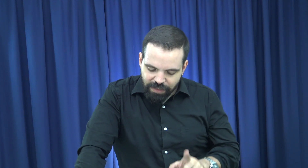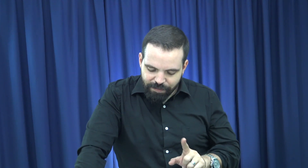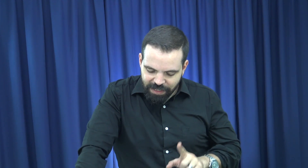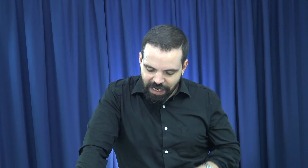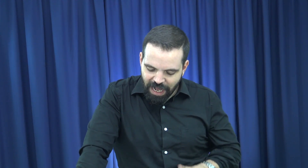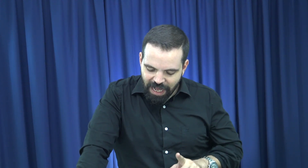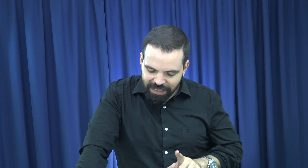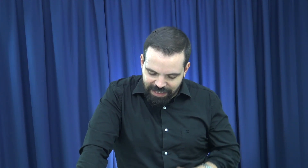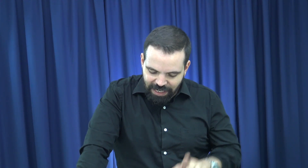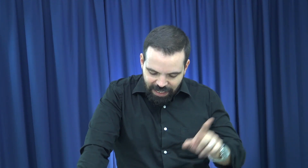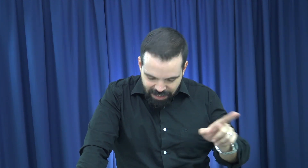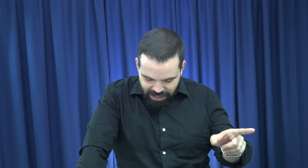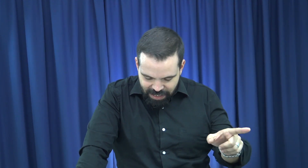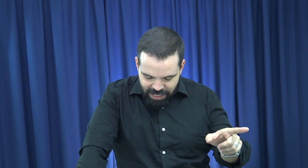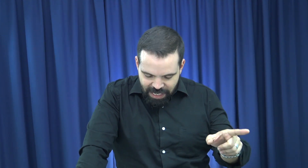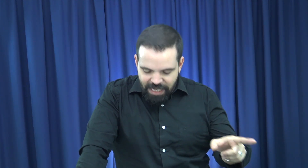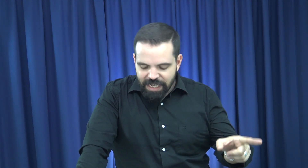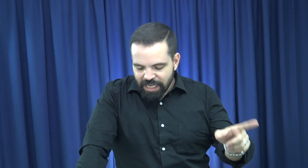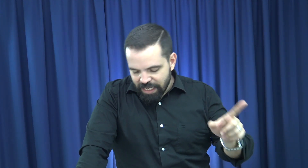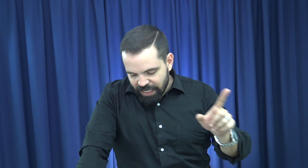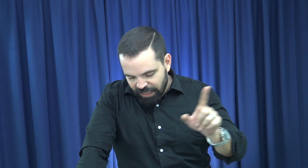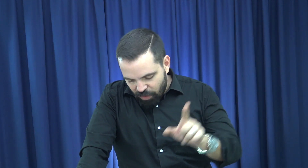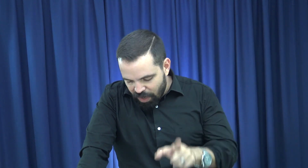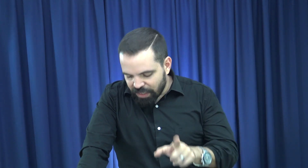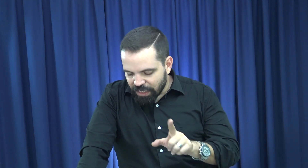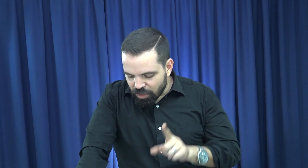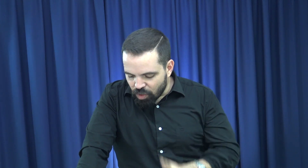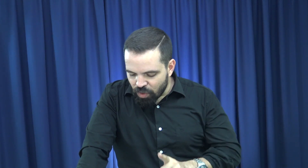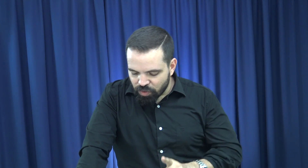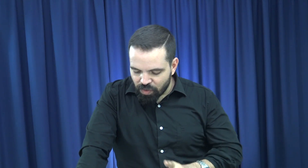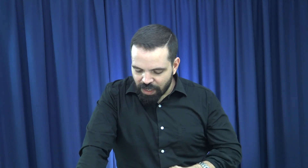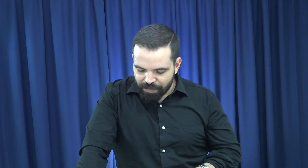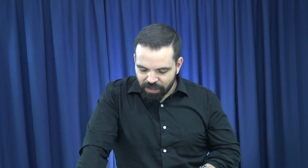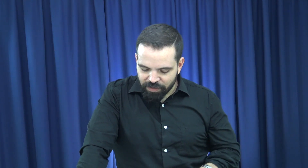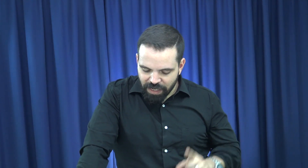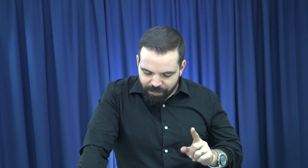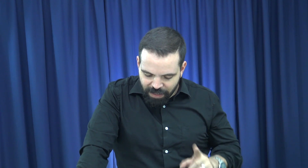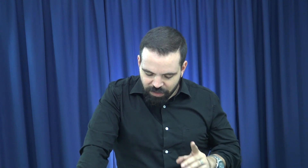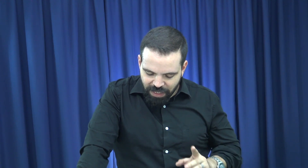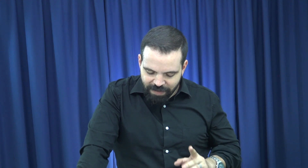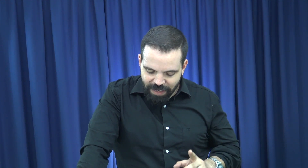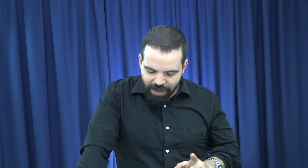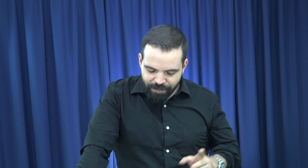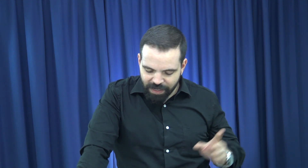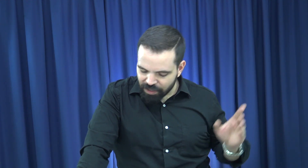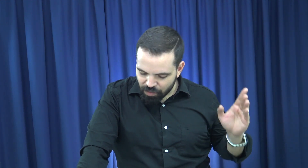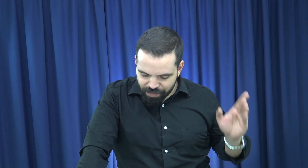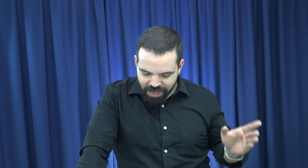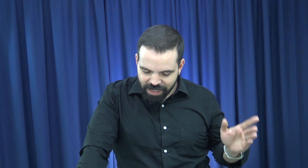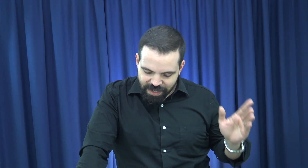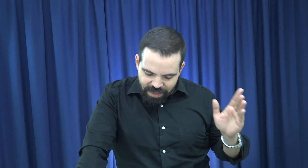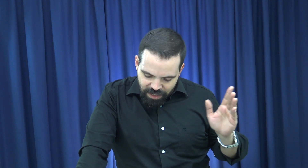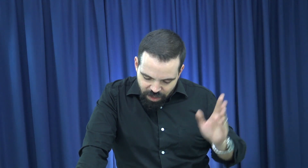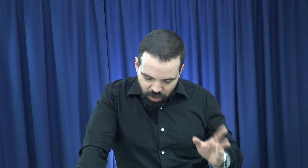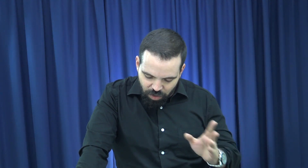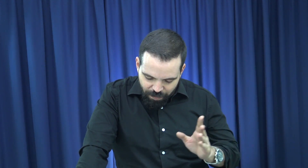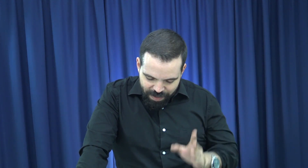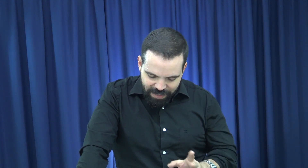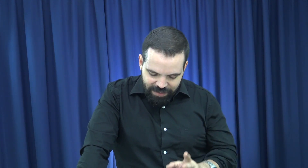mandará acerca de ti, que te guarden en todos tus caminos. En las manos te llevarán para que tu pie no tropiece